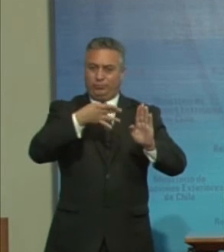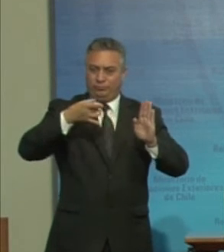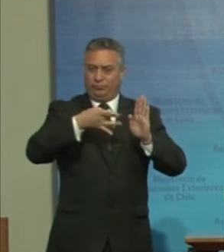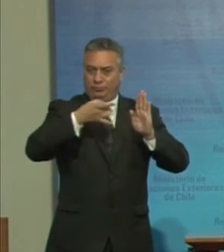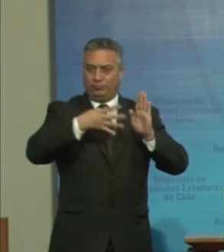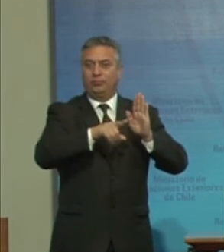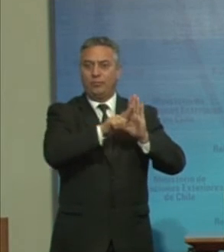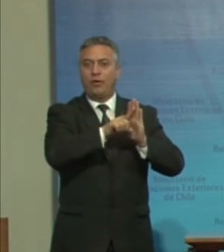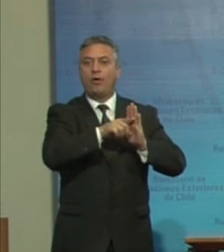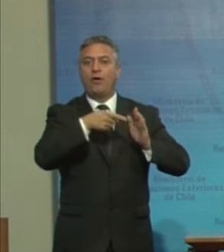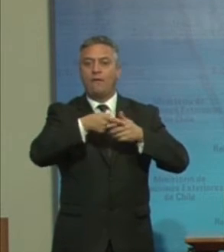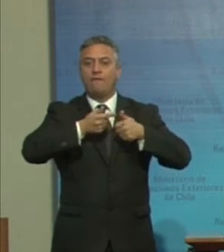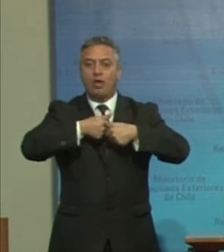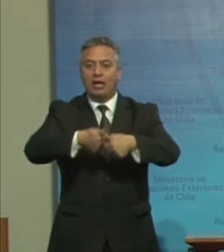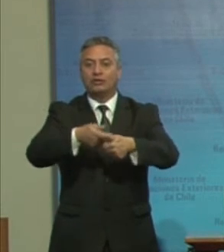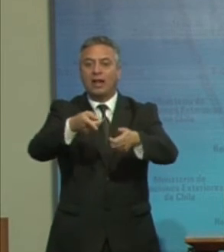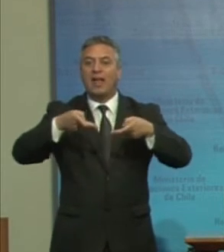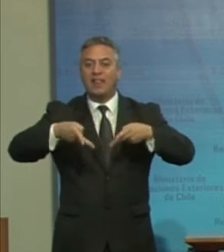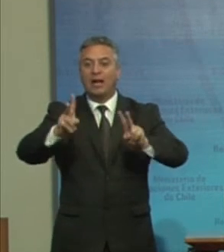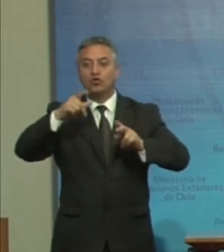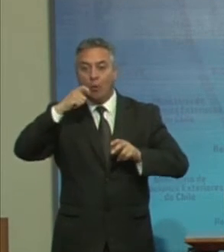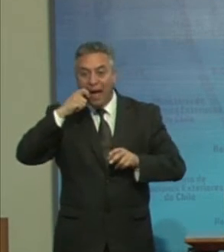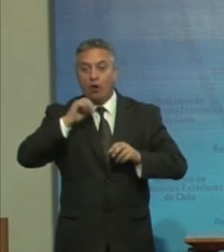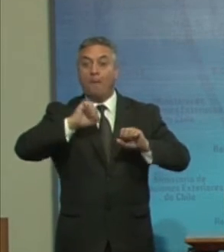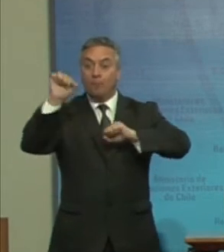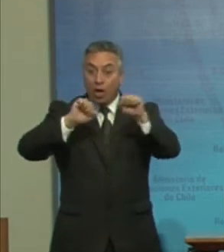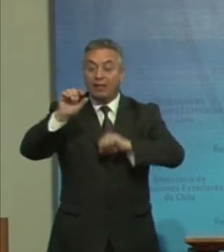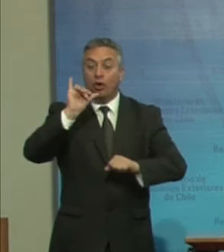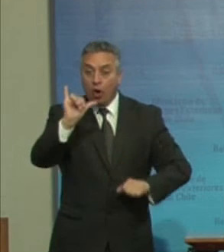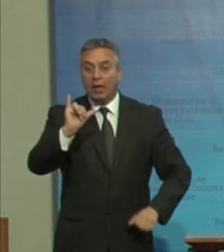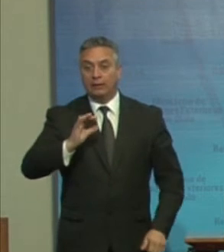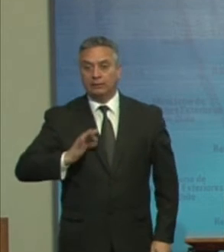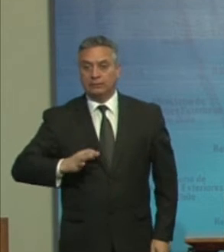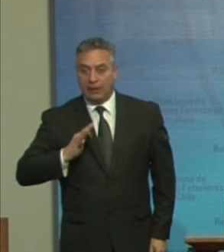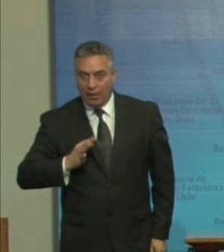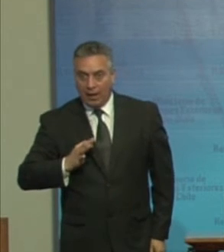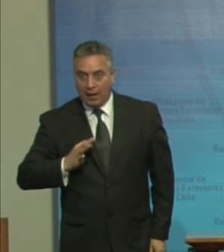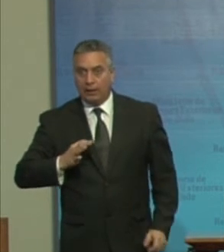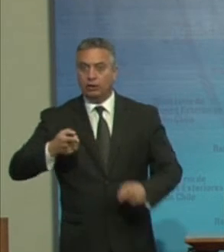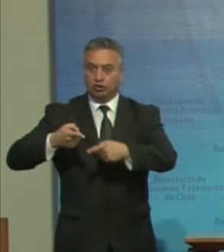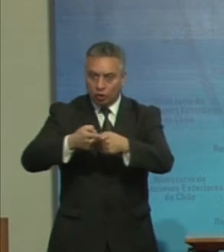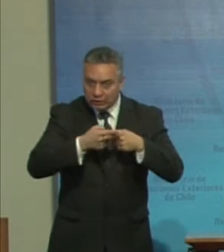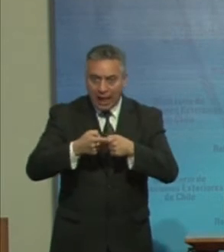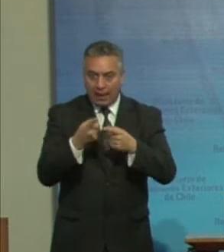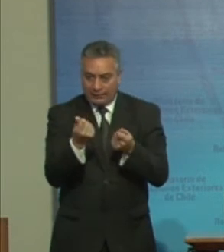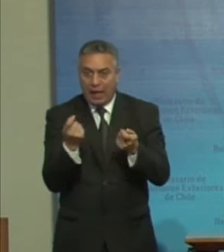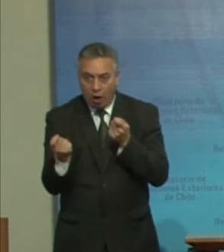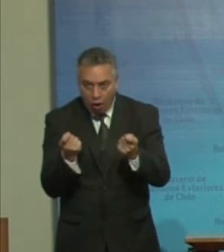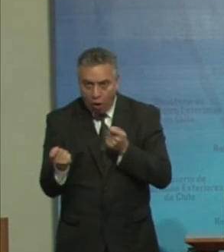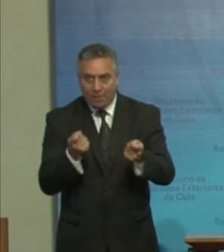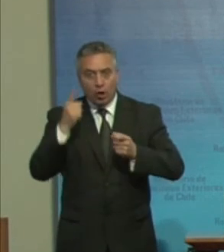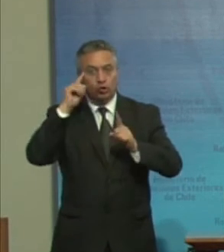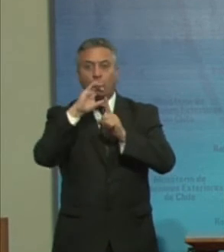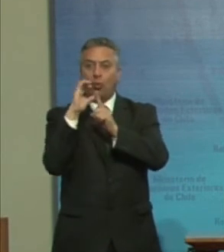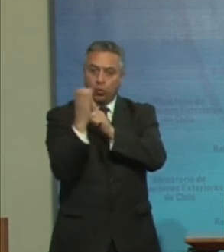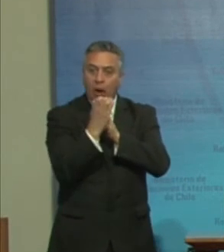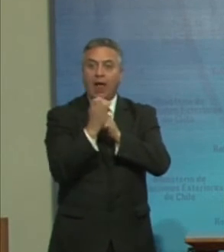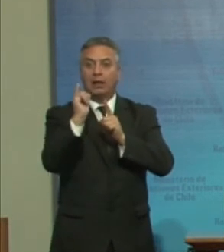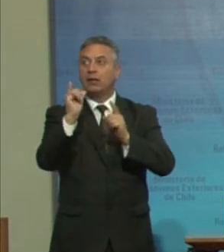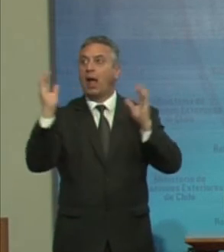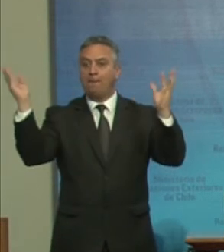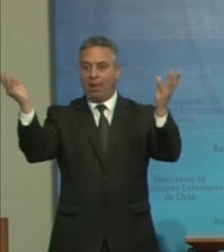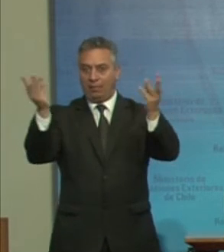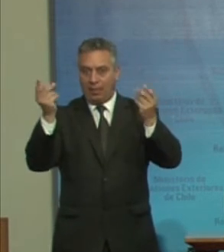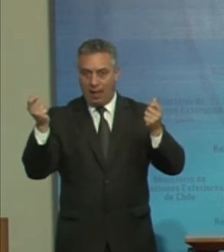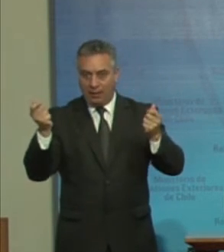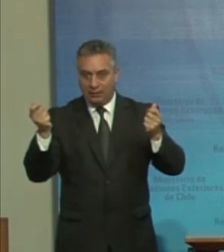Humanos Políticos Y civiles Sociales Económicos Culturales Y ambientales